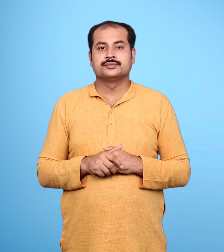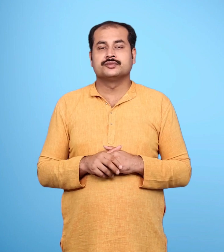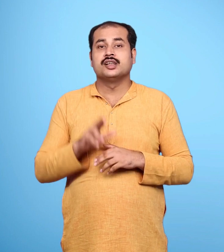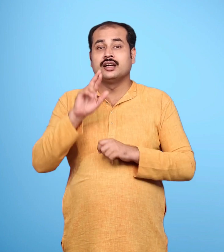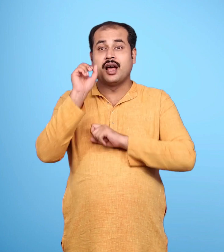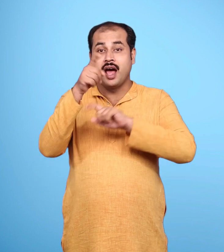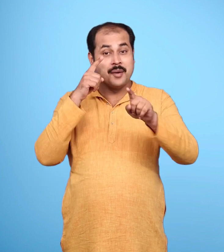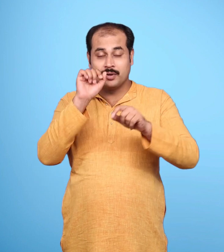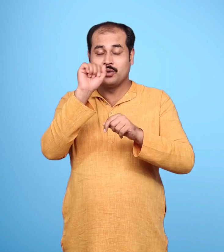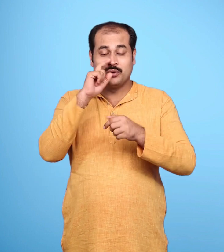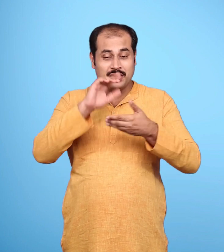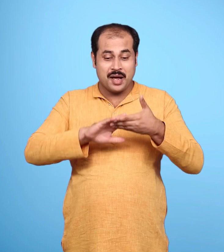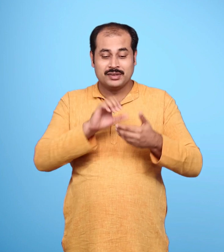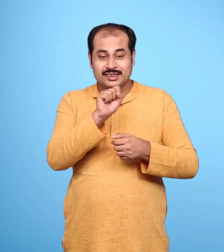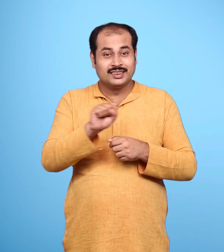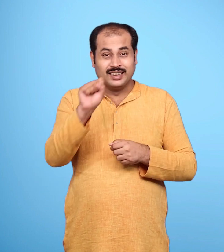सीता का क्रोध और बढ़ गया